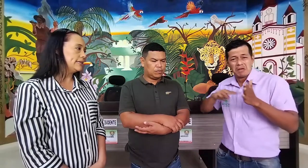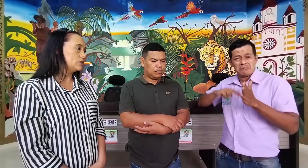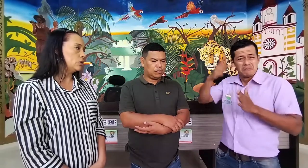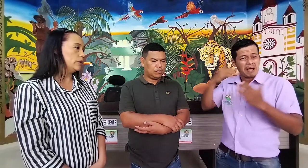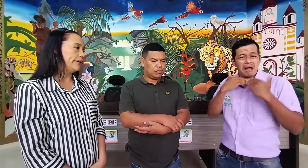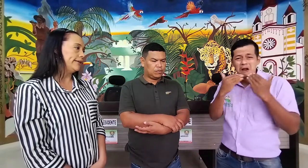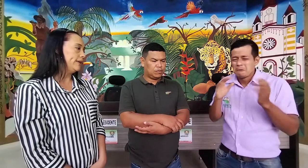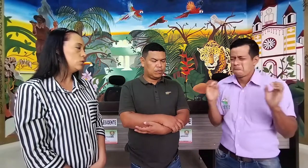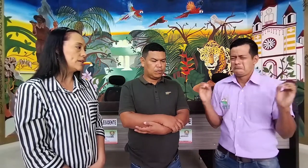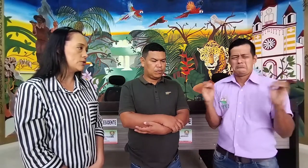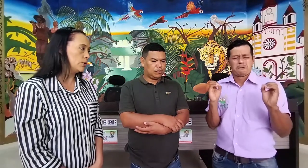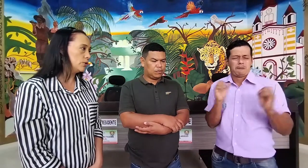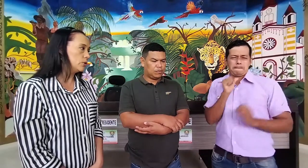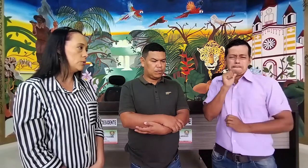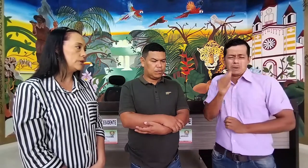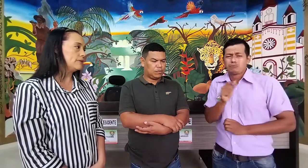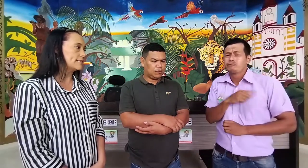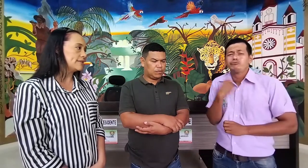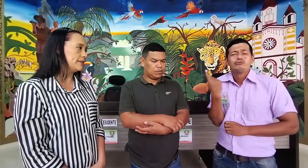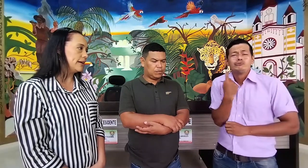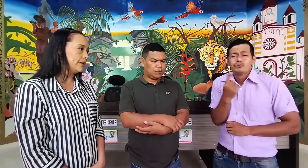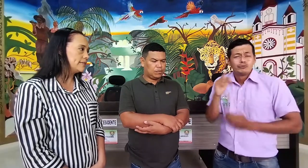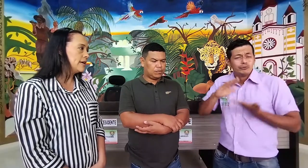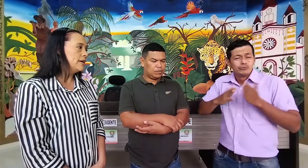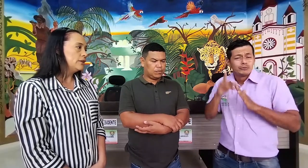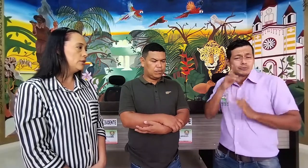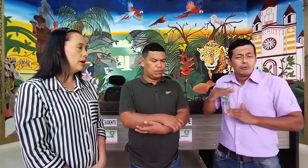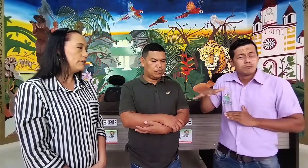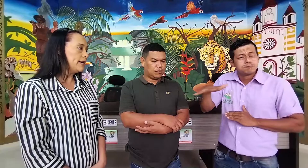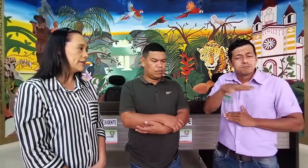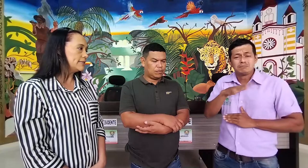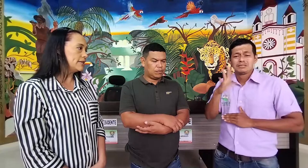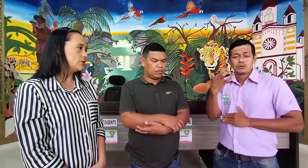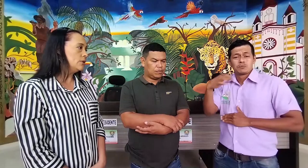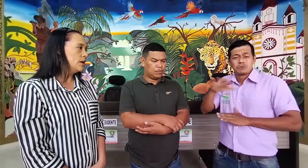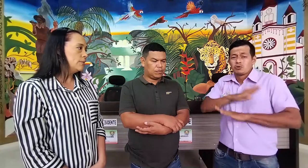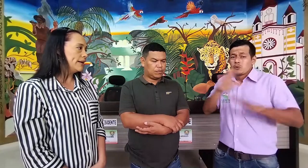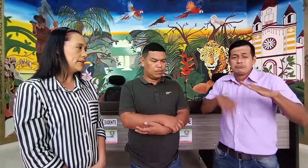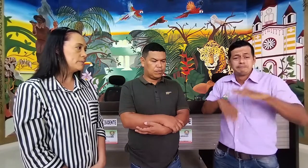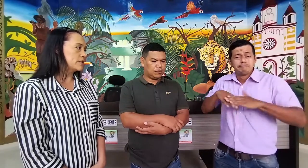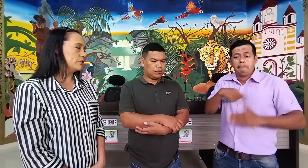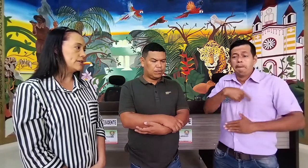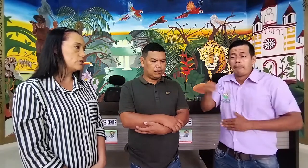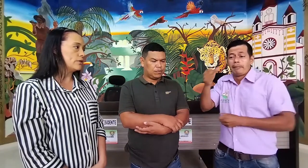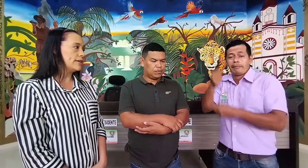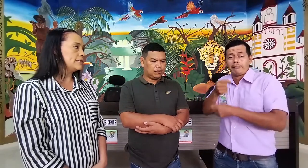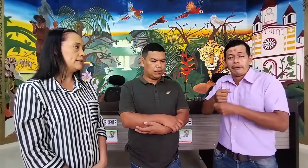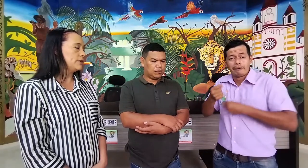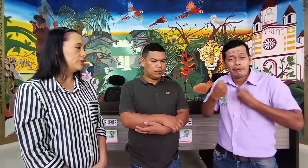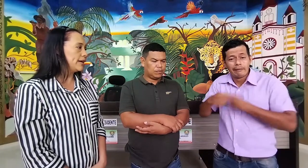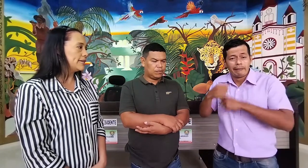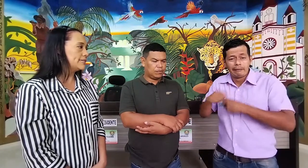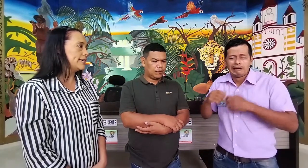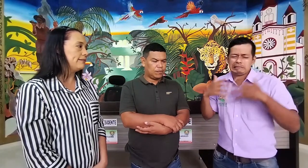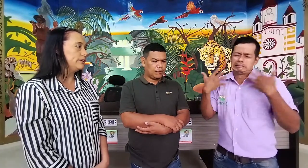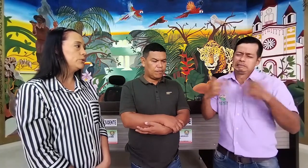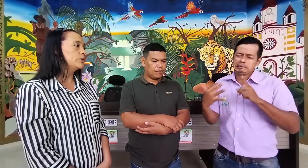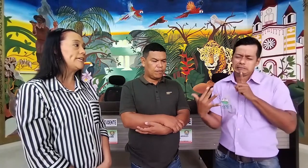de educación, como universidades, no había acceso para las personas sordas y la mayoría de ellas quedaba en un